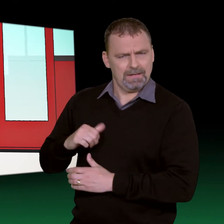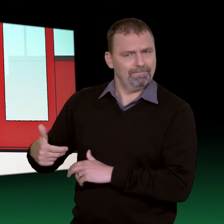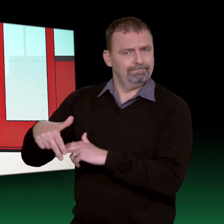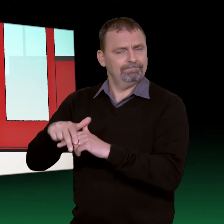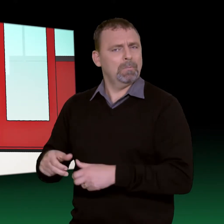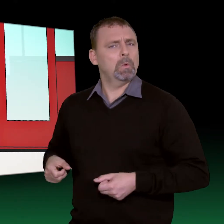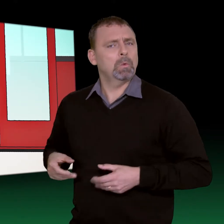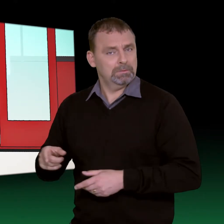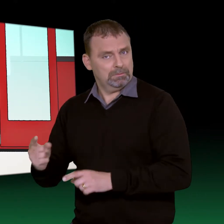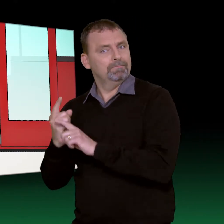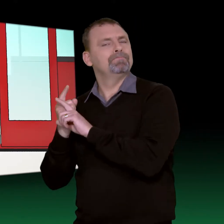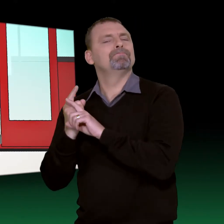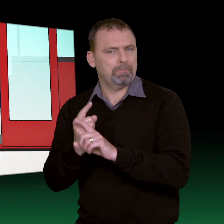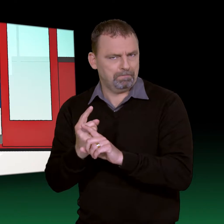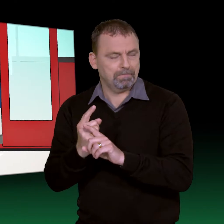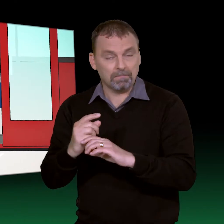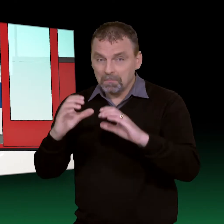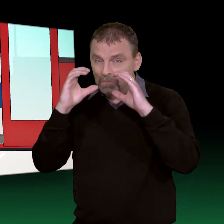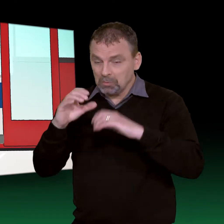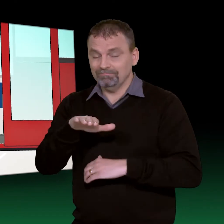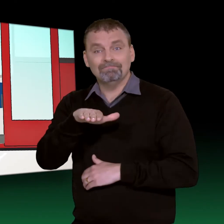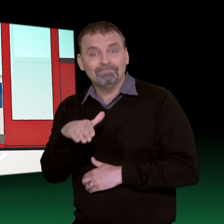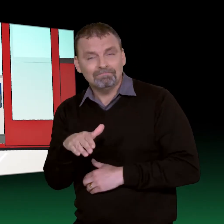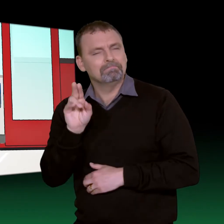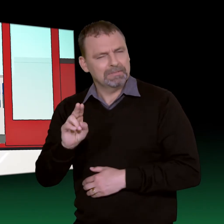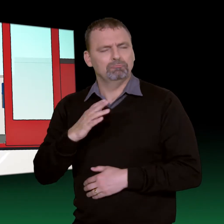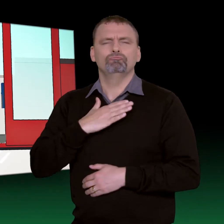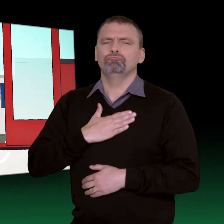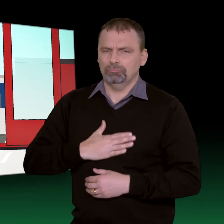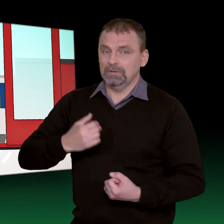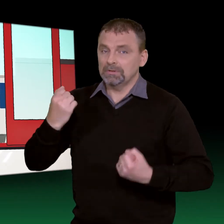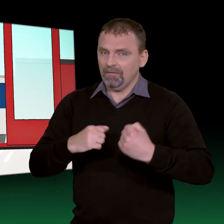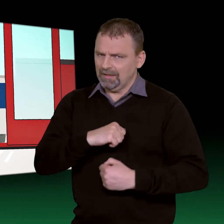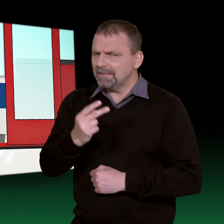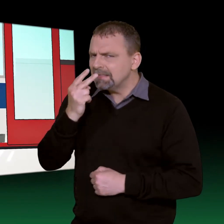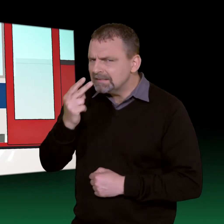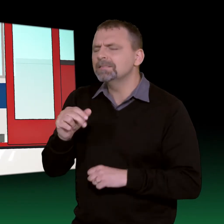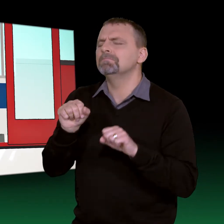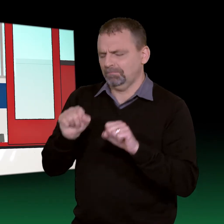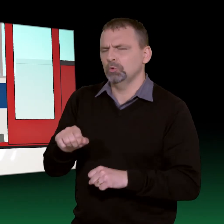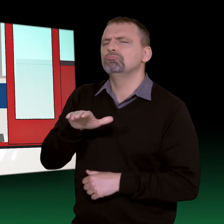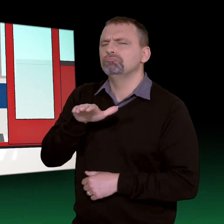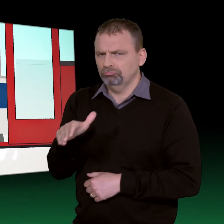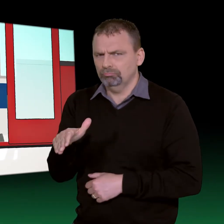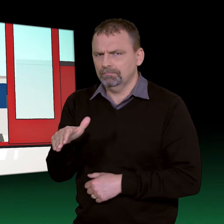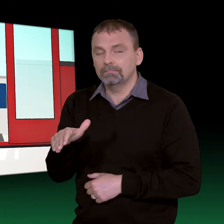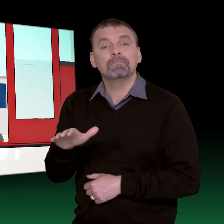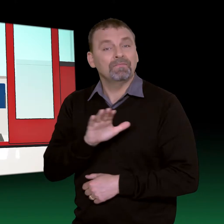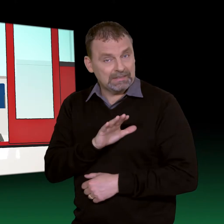vän som är rullstolsanvändare följer med fäller busschauffören även ut rampen. Det är bra med förare som niger bussen